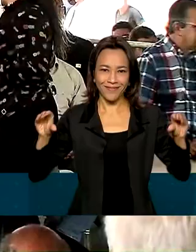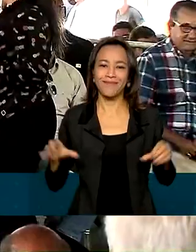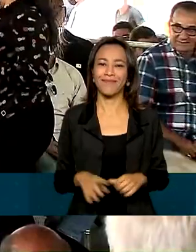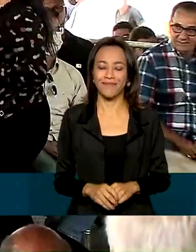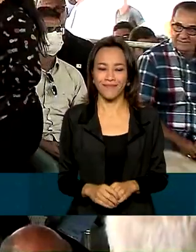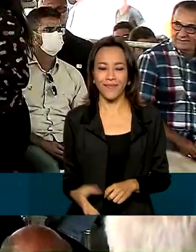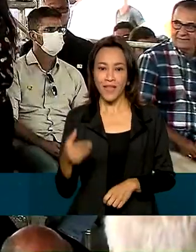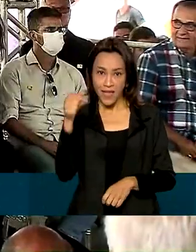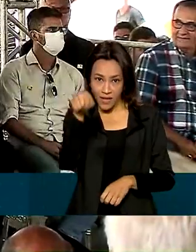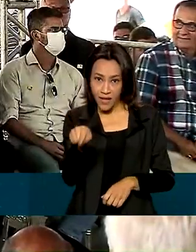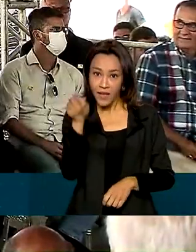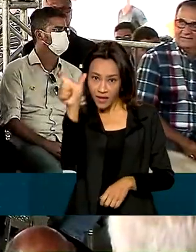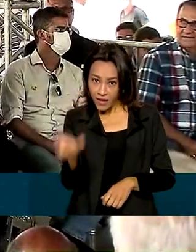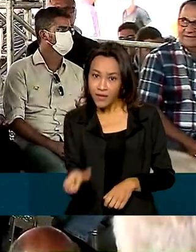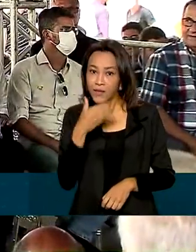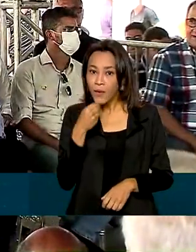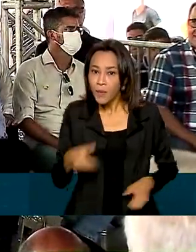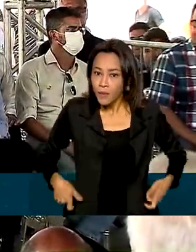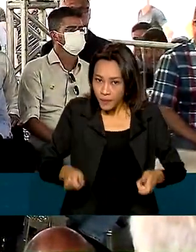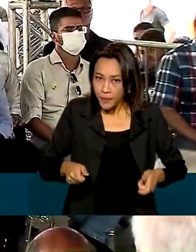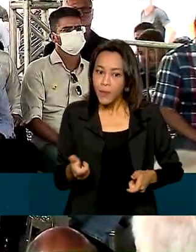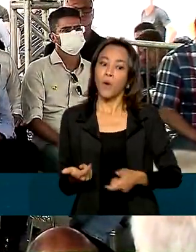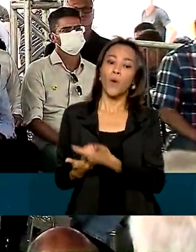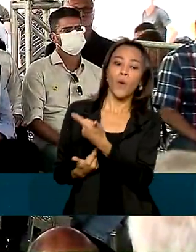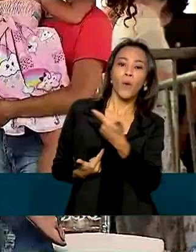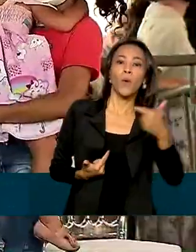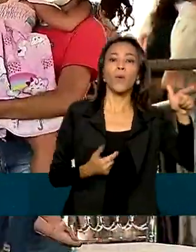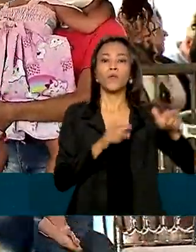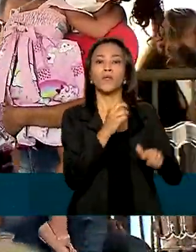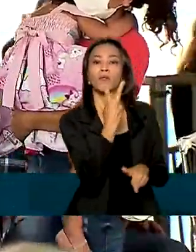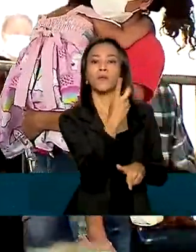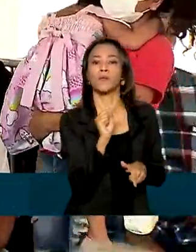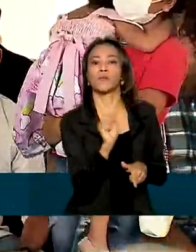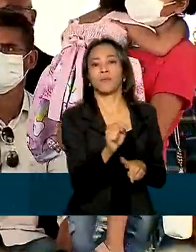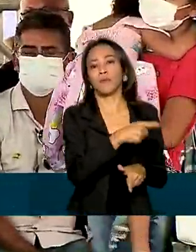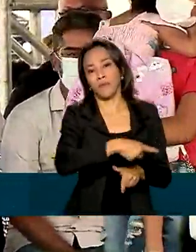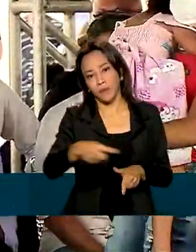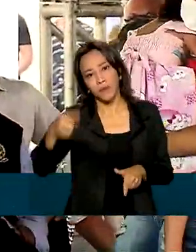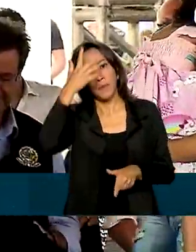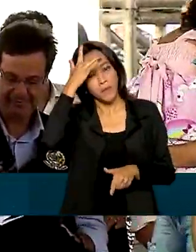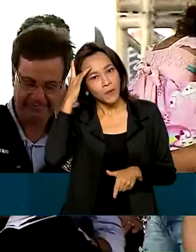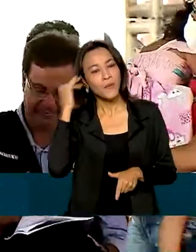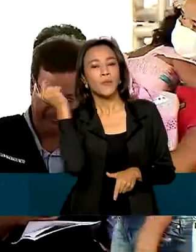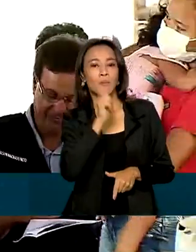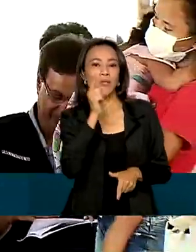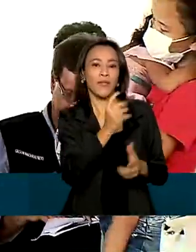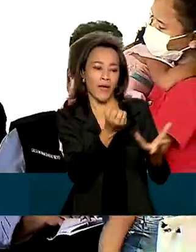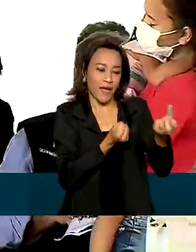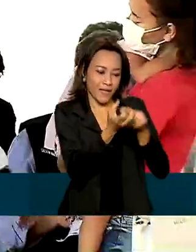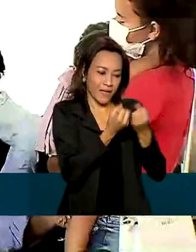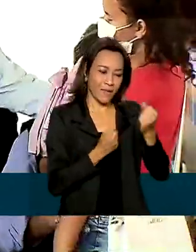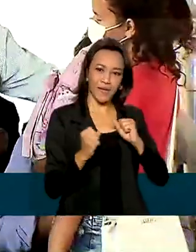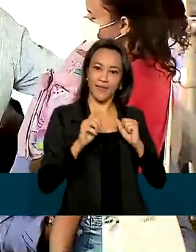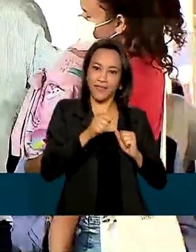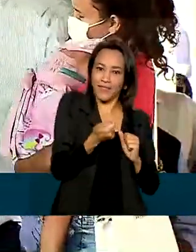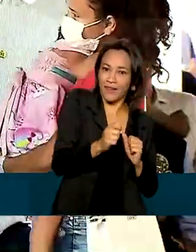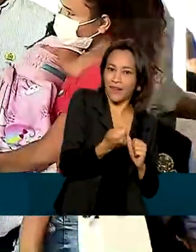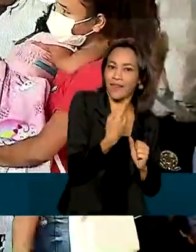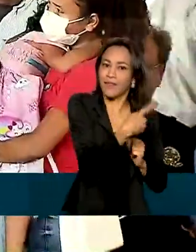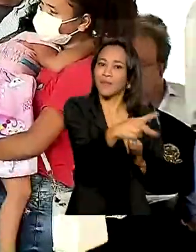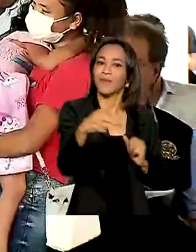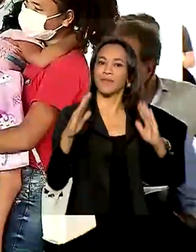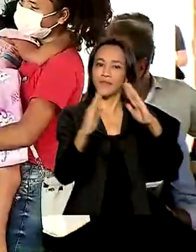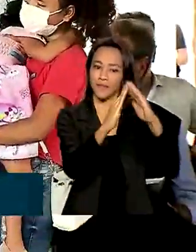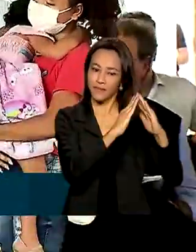Além de Érico, cerca de 2 mil pessoas foram beneficiadas com a casa própria em Manaus, com a entrega de mais de 500